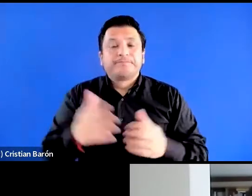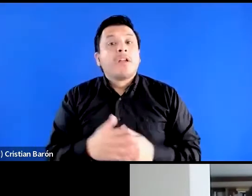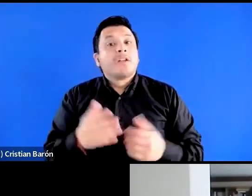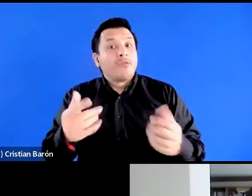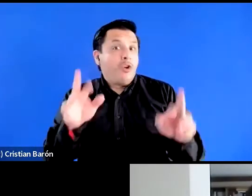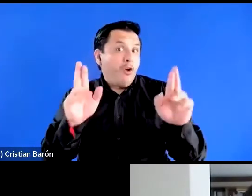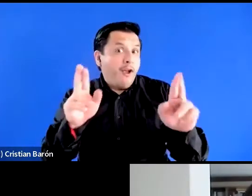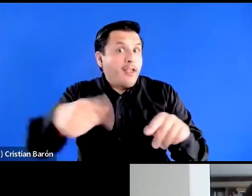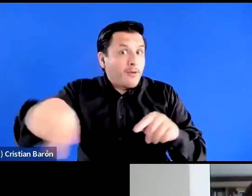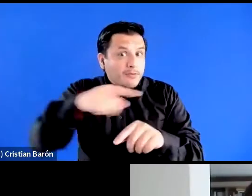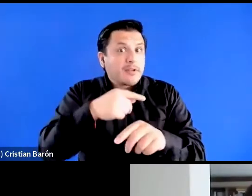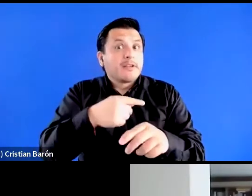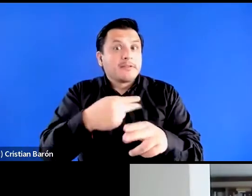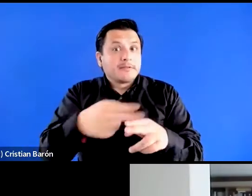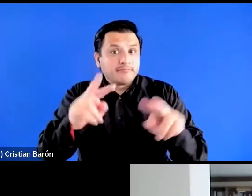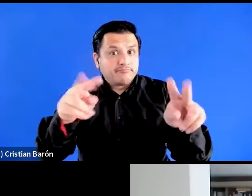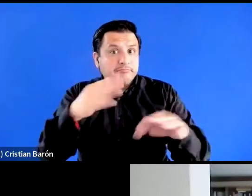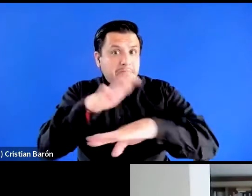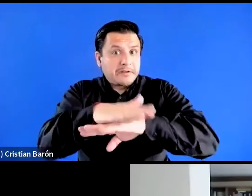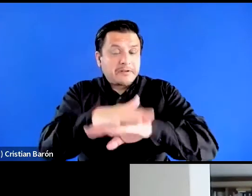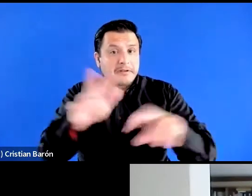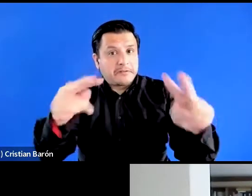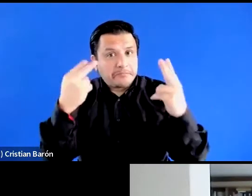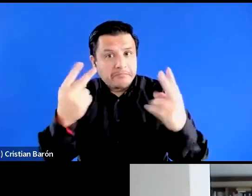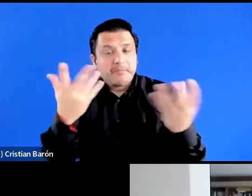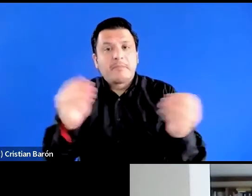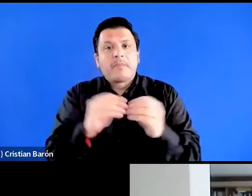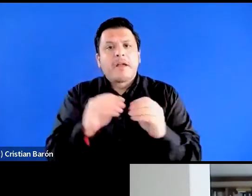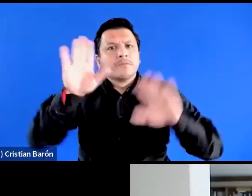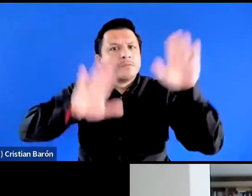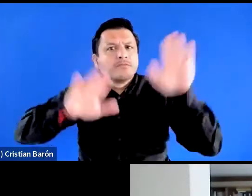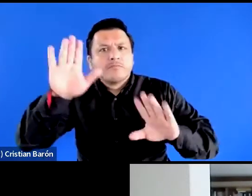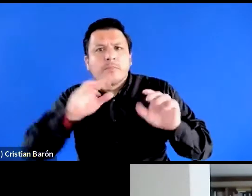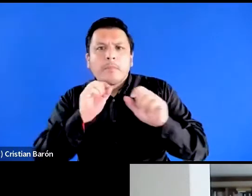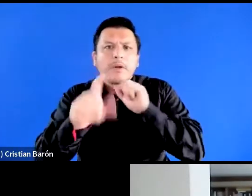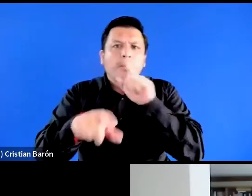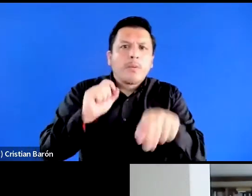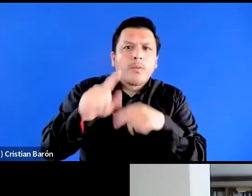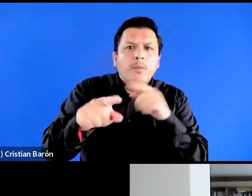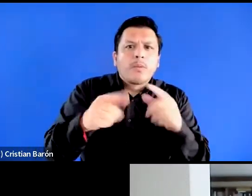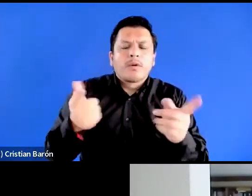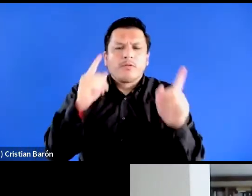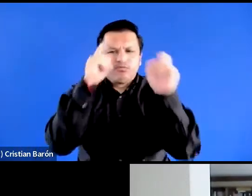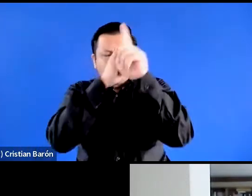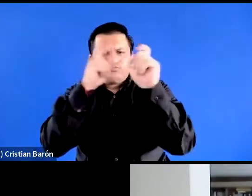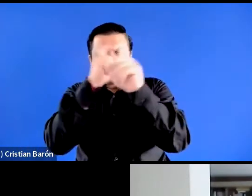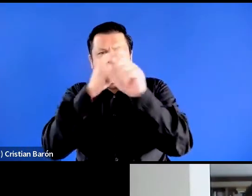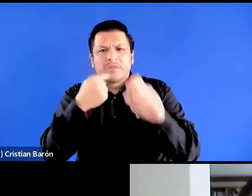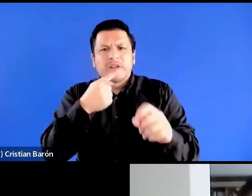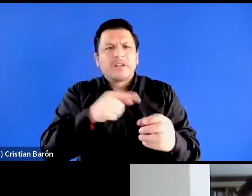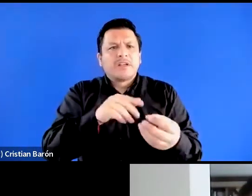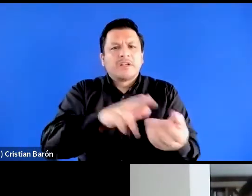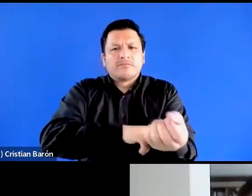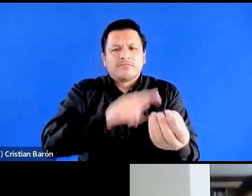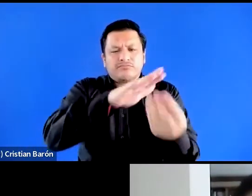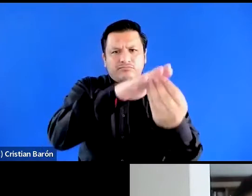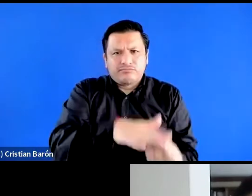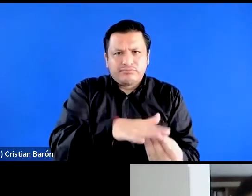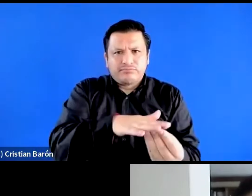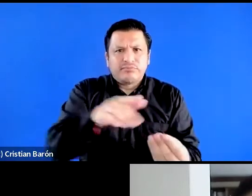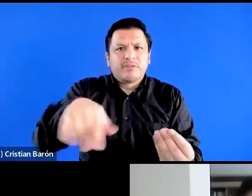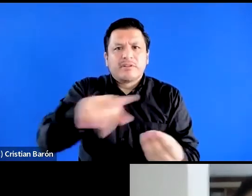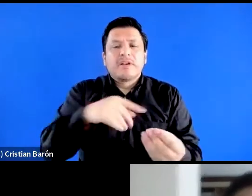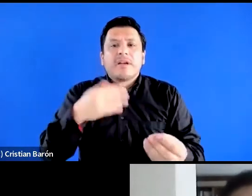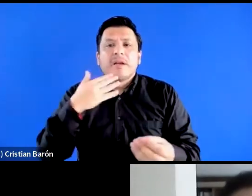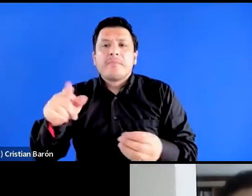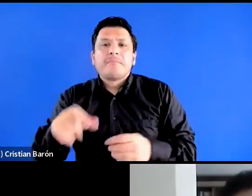a preguntas y reflexiones actuales en torno a los enlaces entre racismo estructural y sexismo